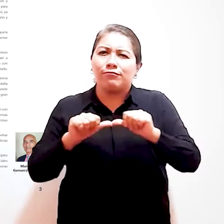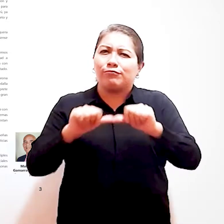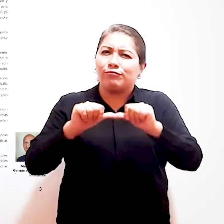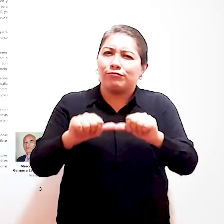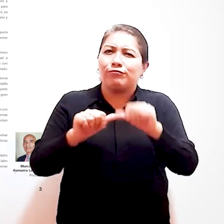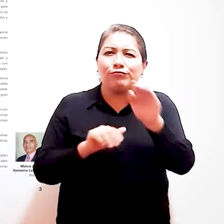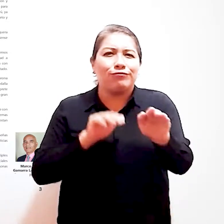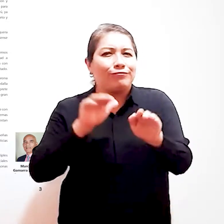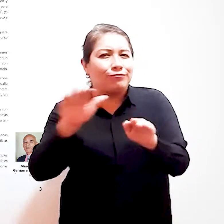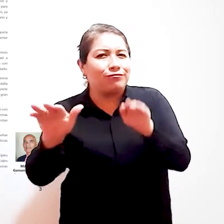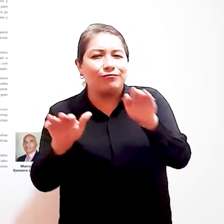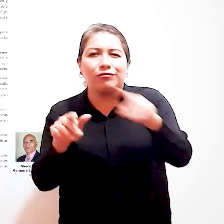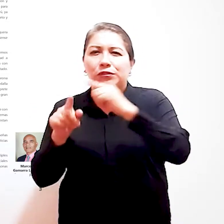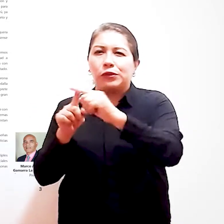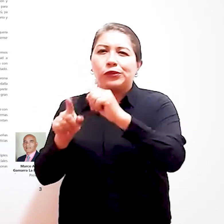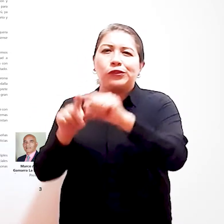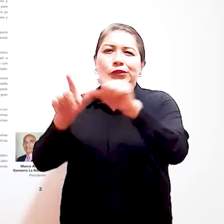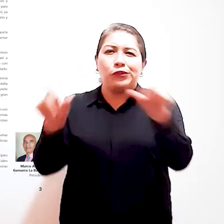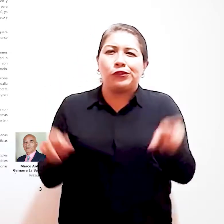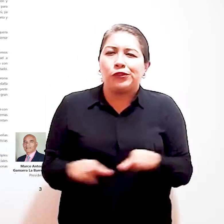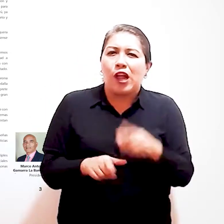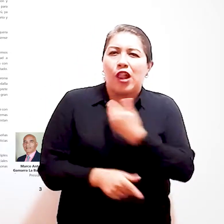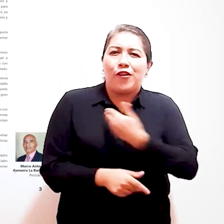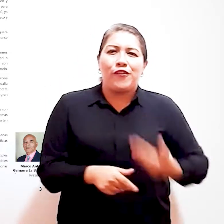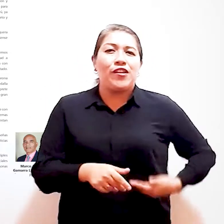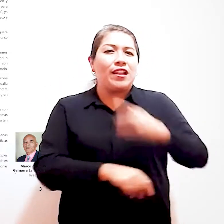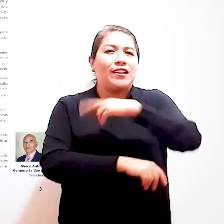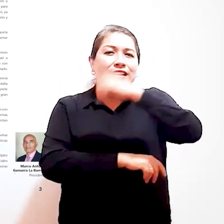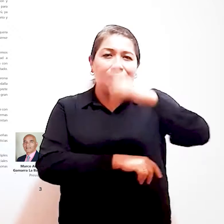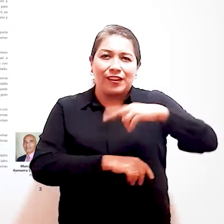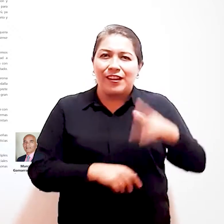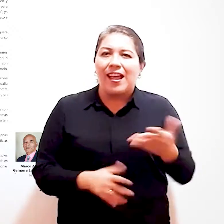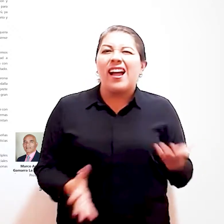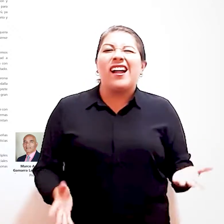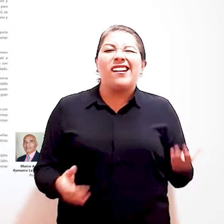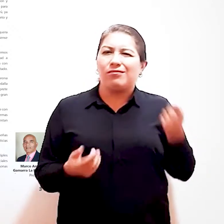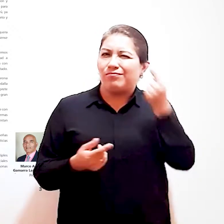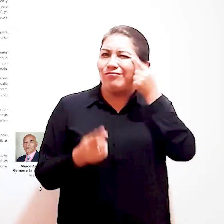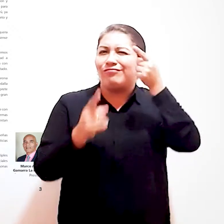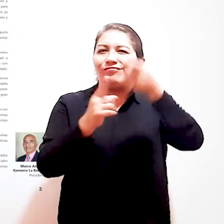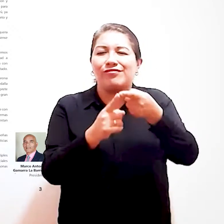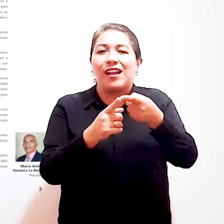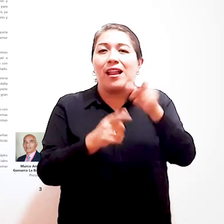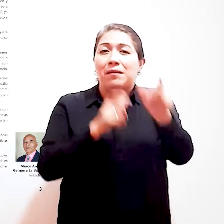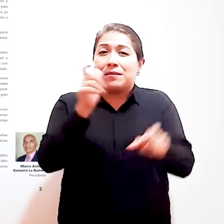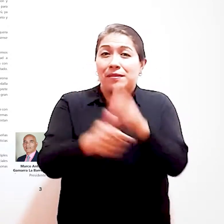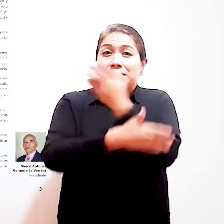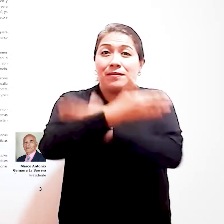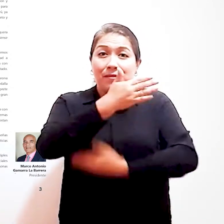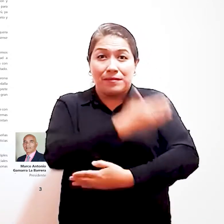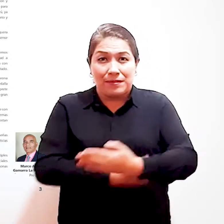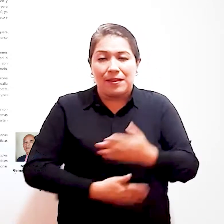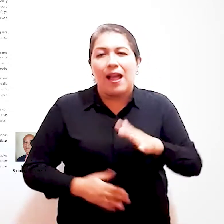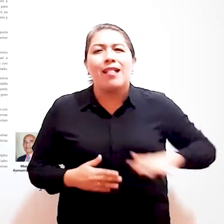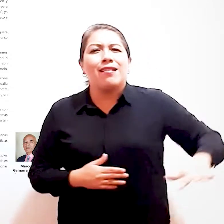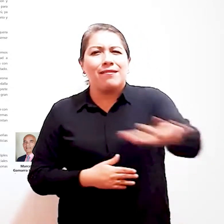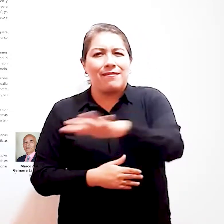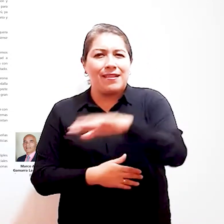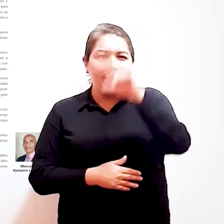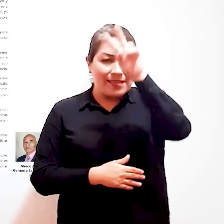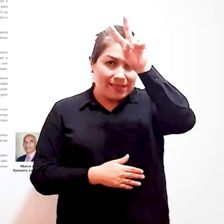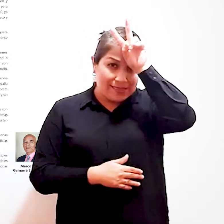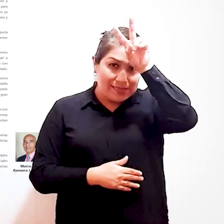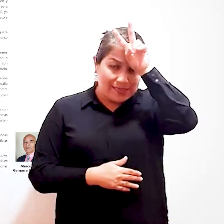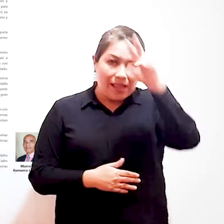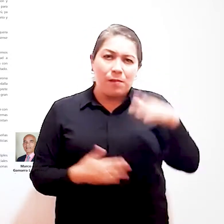continúa en su campaña de integración nacional de los gobiernos regionales con la finalidad de que las personas con discapacidad a nivel